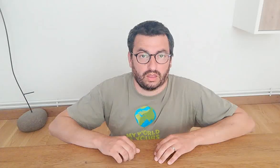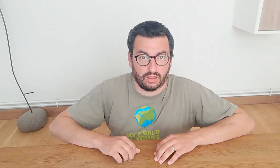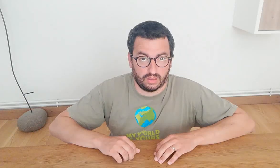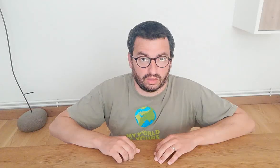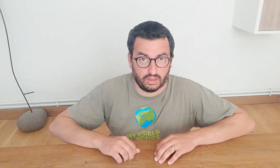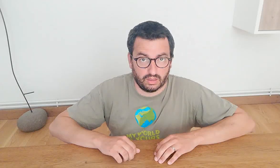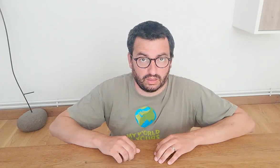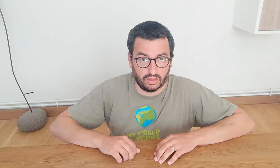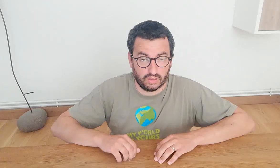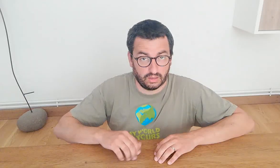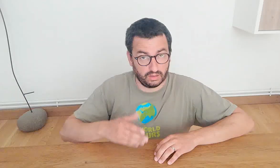Hein ?